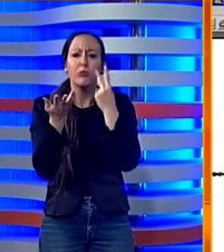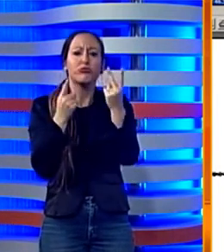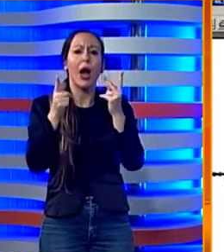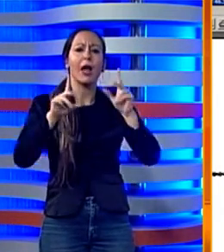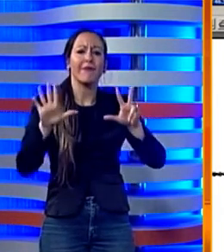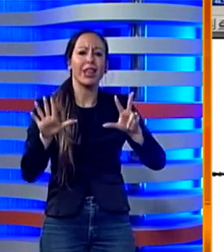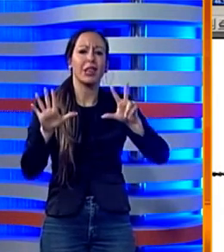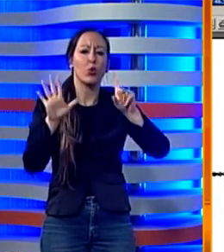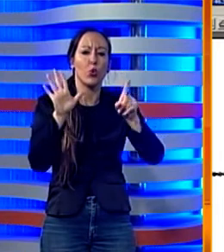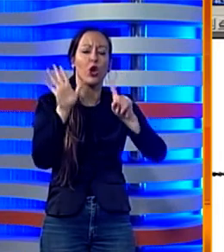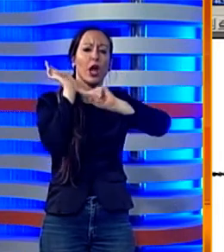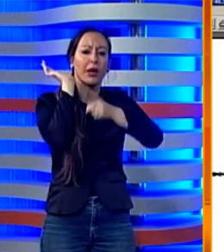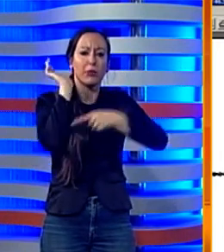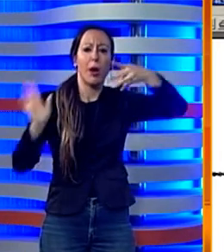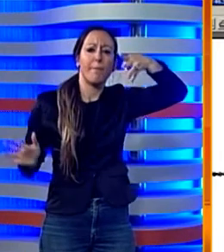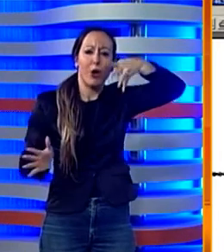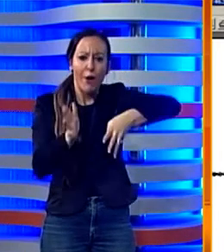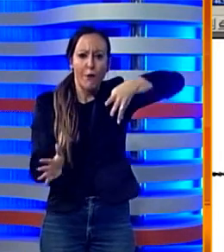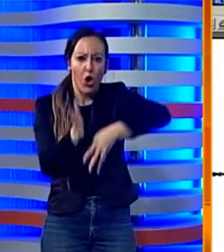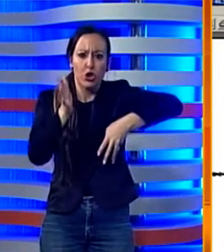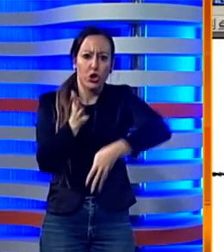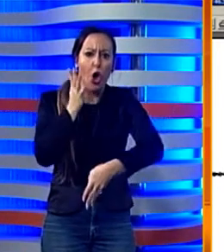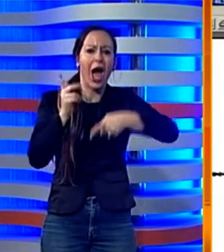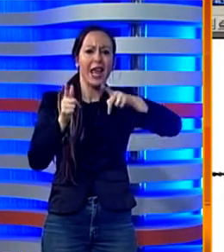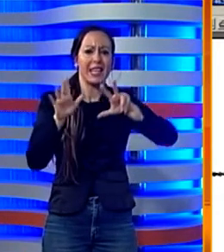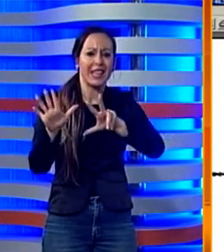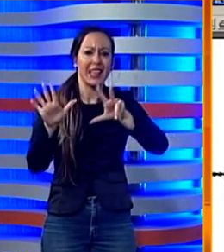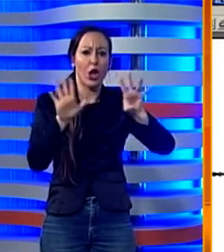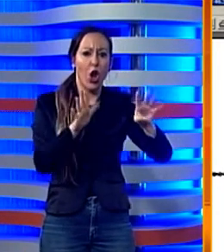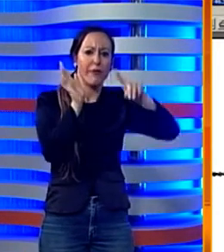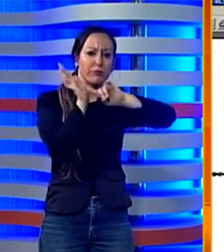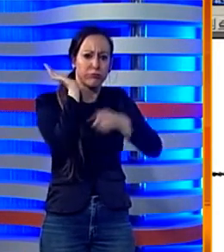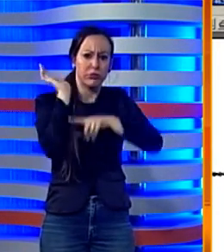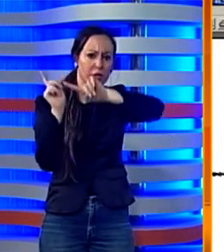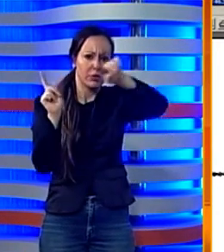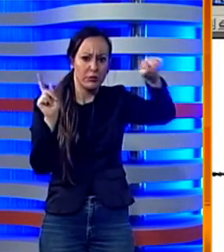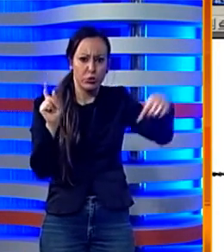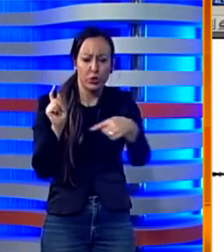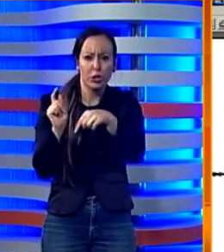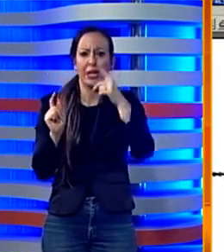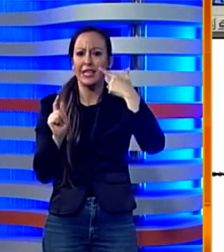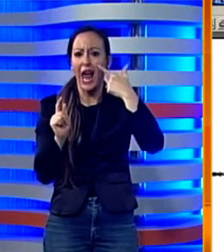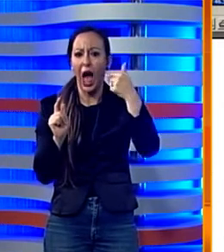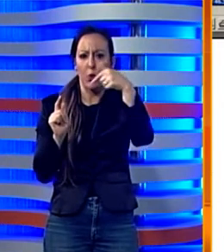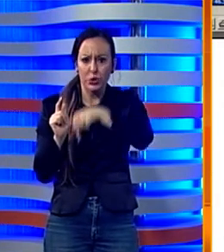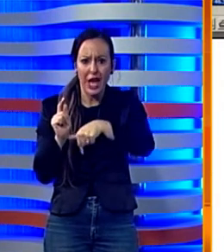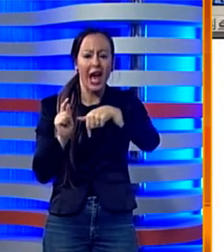Vulcanologia, il sisma ha avuto ipocentro a 21 chilometri di profondità ed epicentro 39